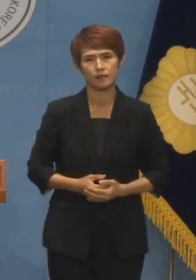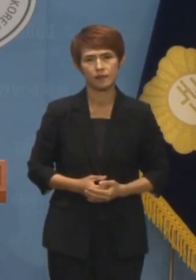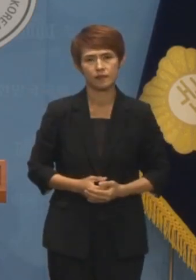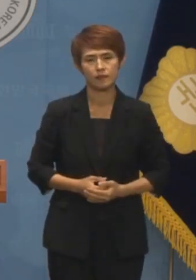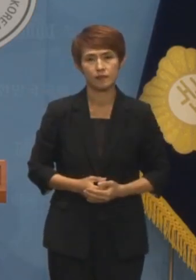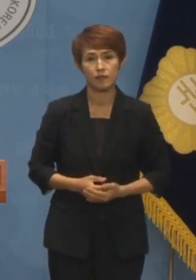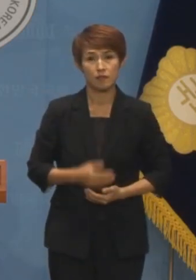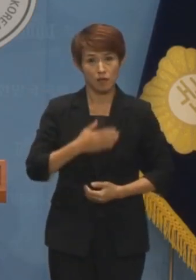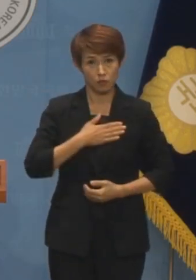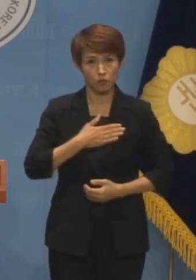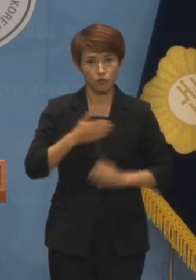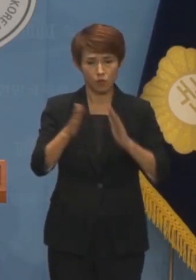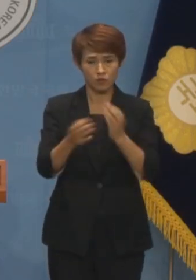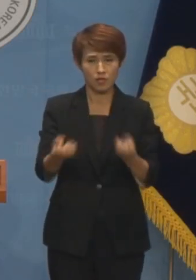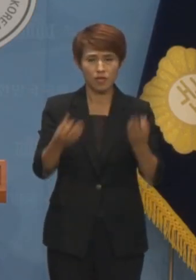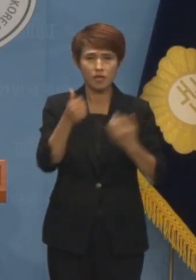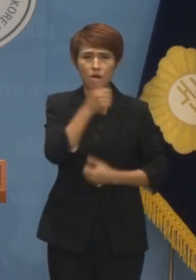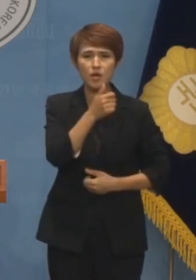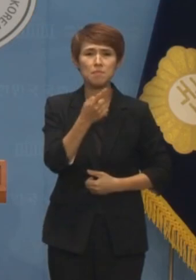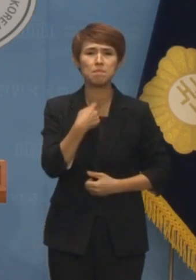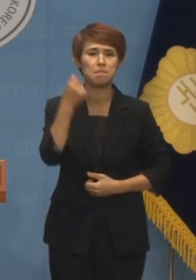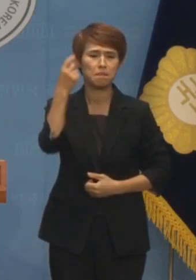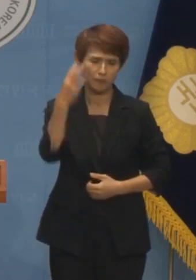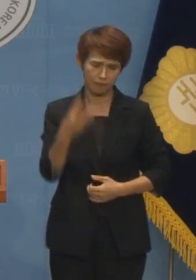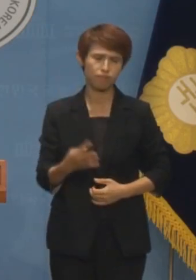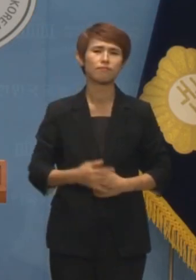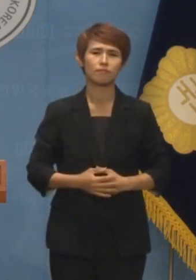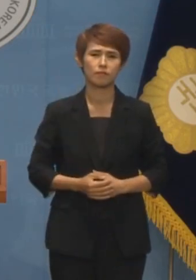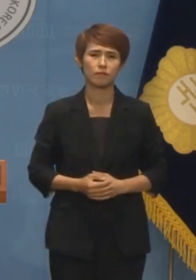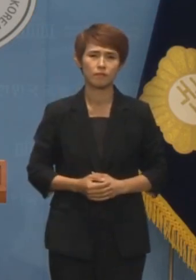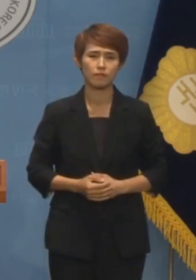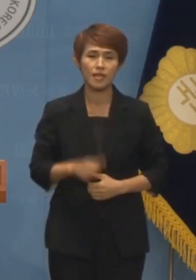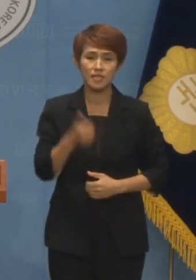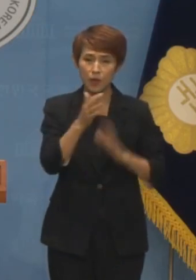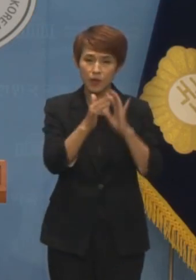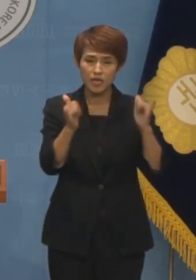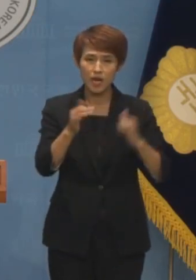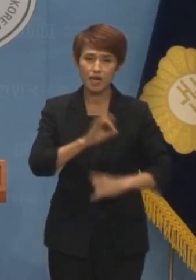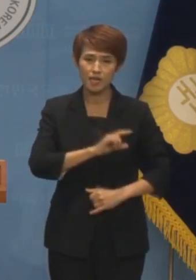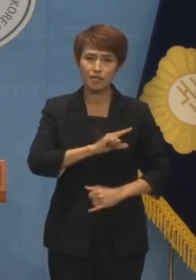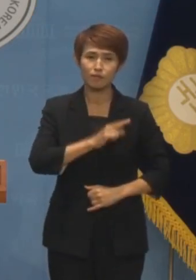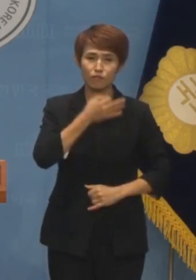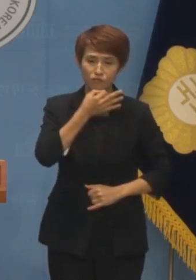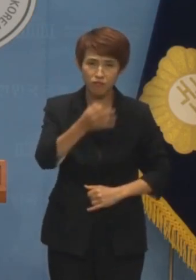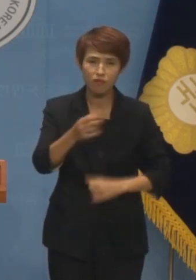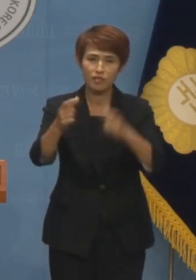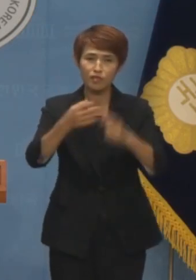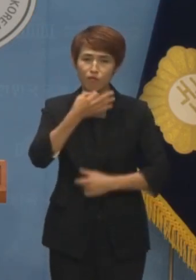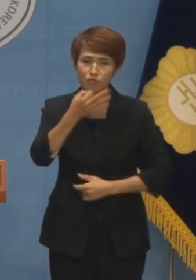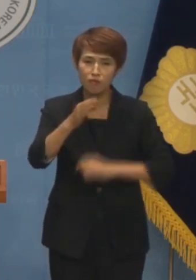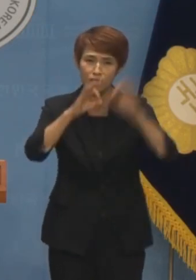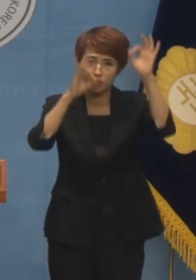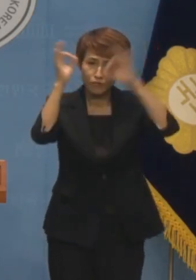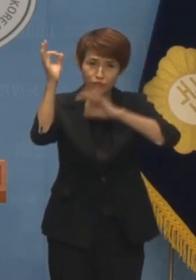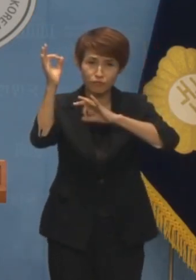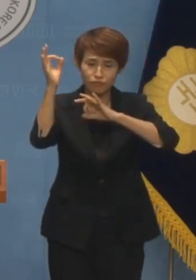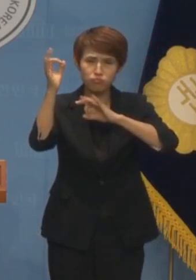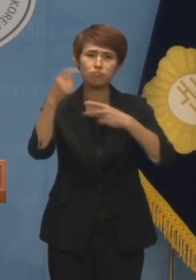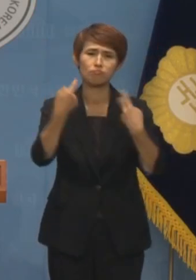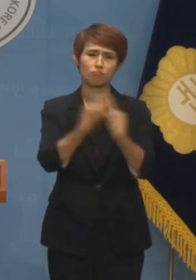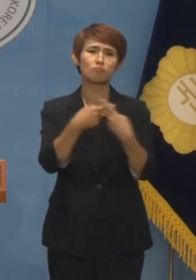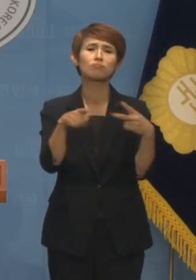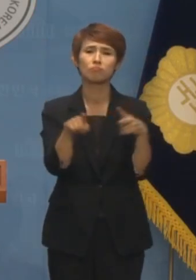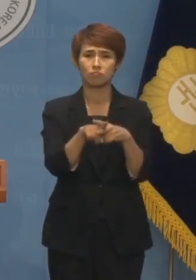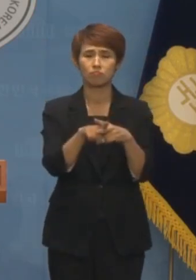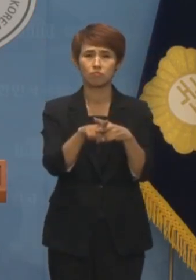저 역시 공식 행사 사회를 여러 번 해본 경험이 있어서 사회자의 호명 누락 등 예기치 않는 실수에 대해서는 이해합니다.